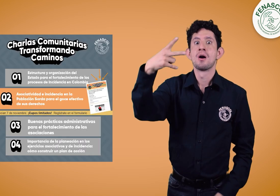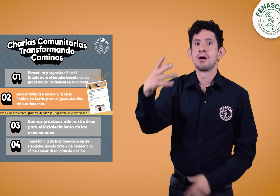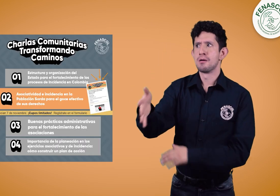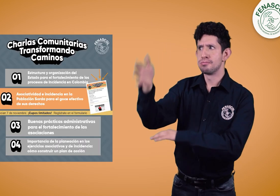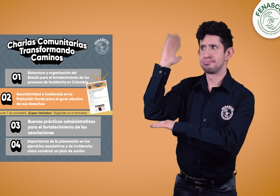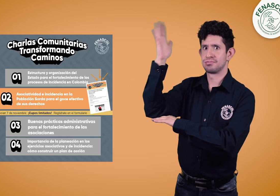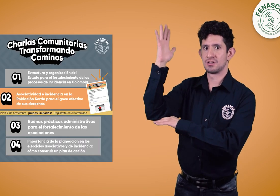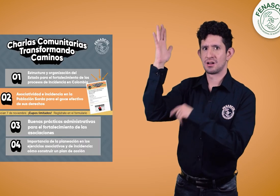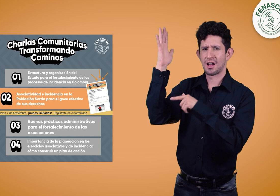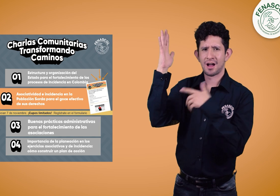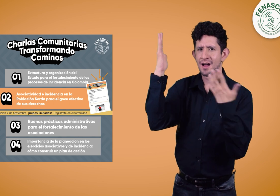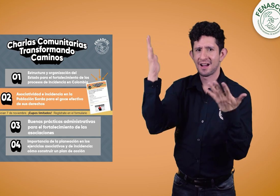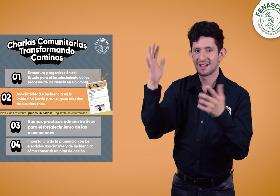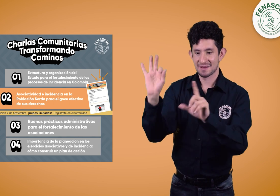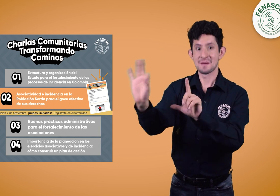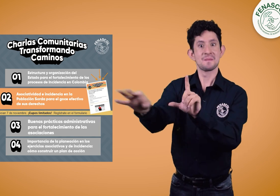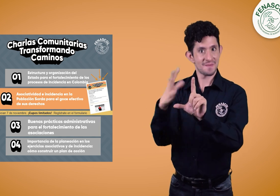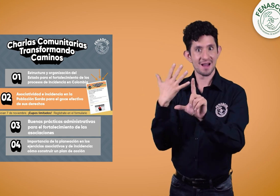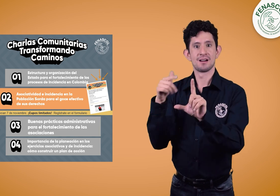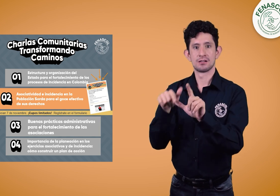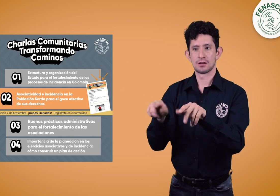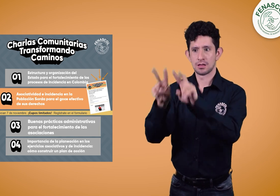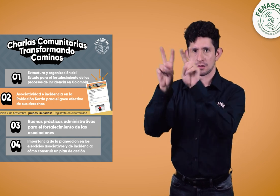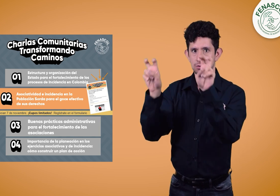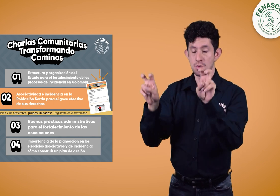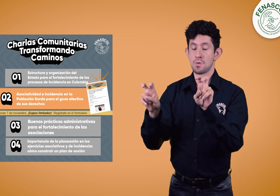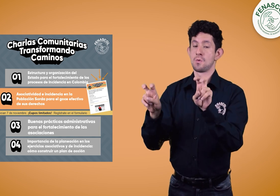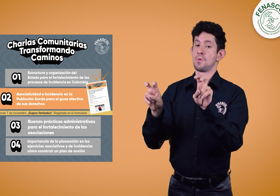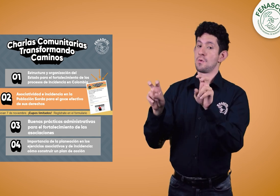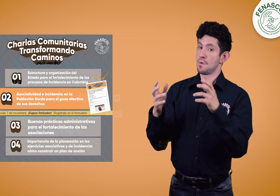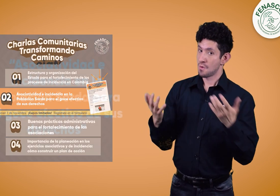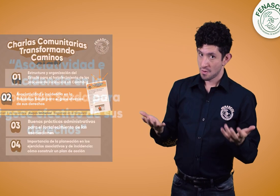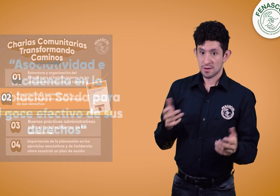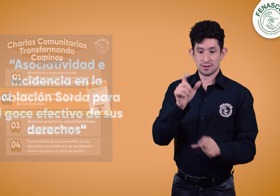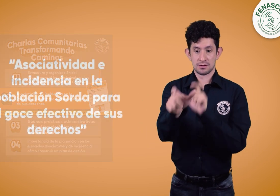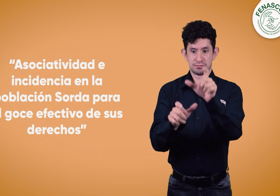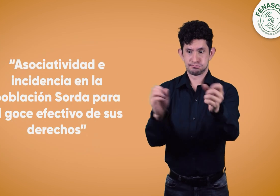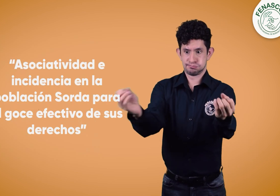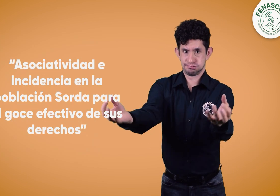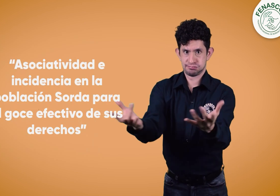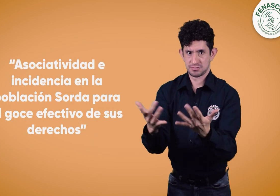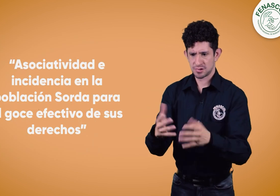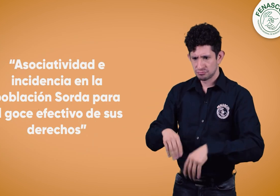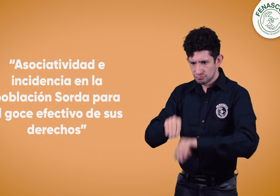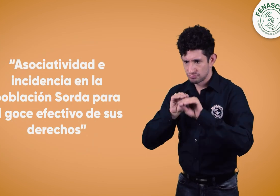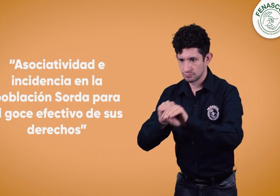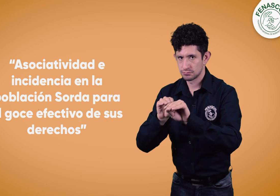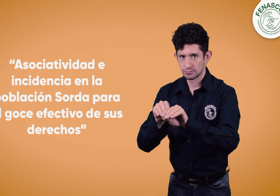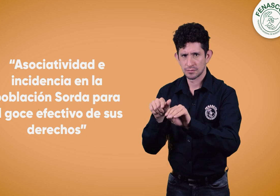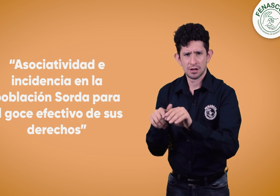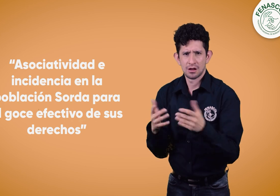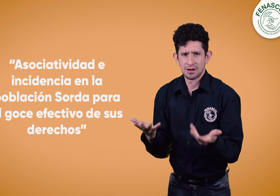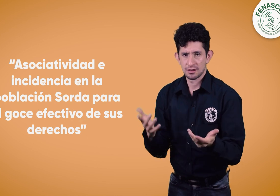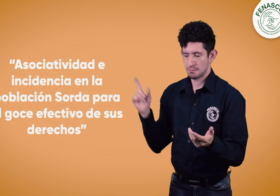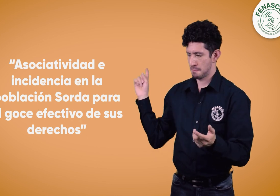En esta ocasión, nos enfocaremos en un tema clave para nuestra comunidad, la